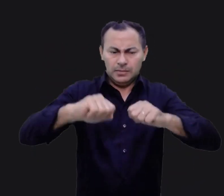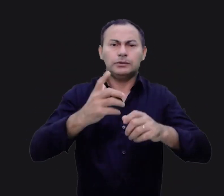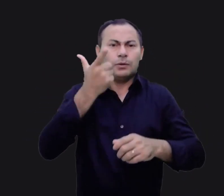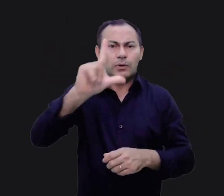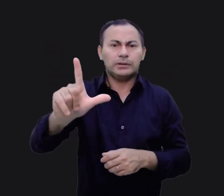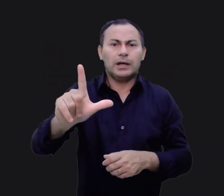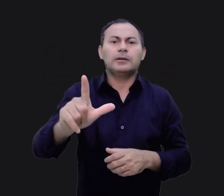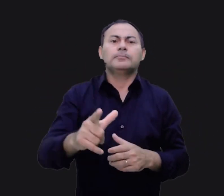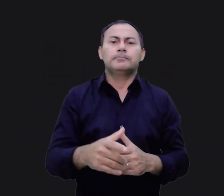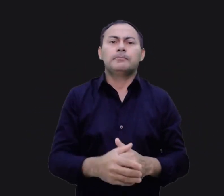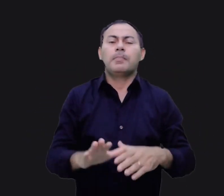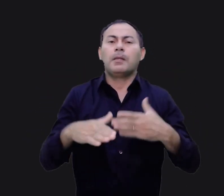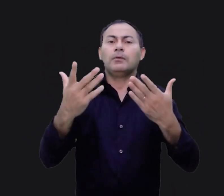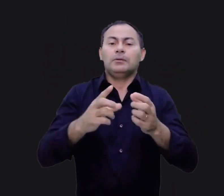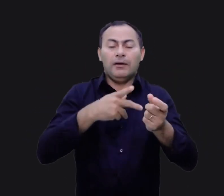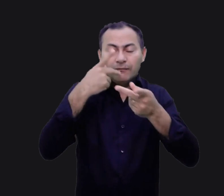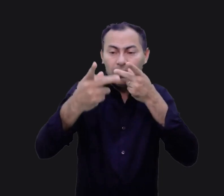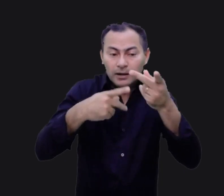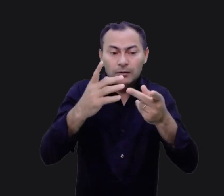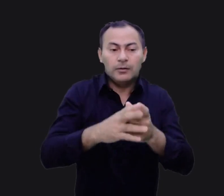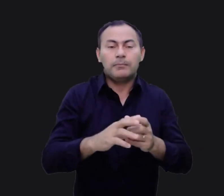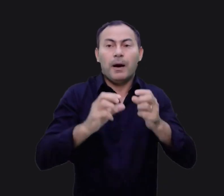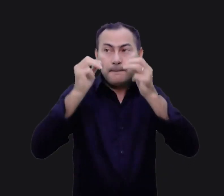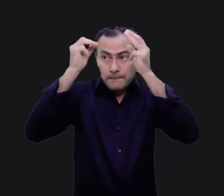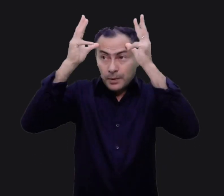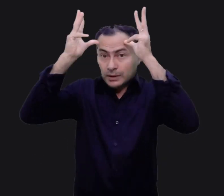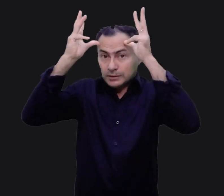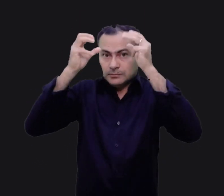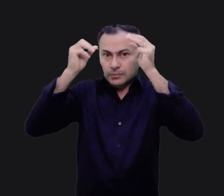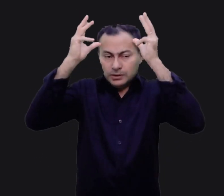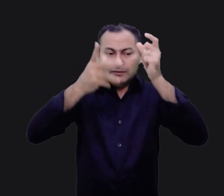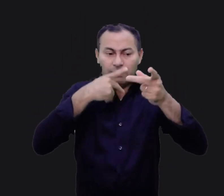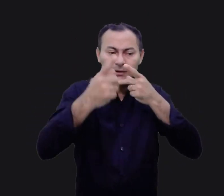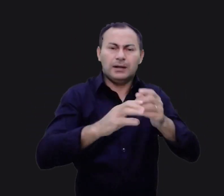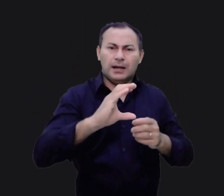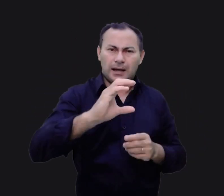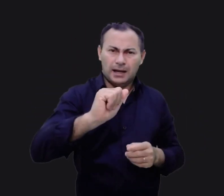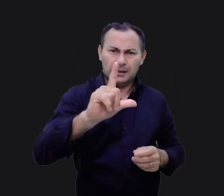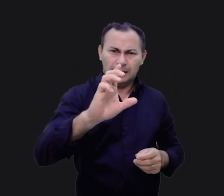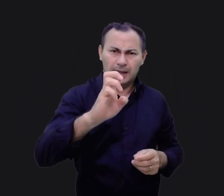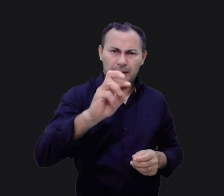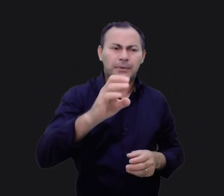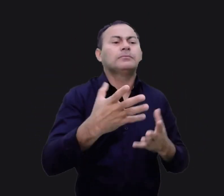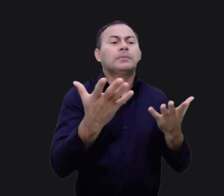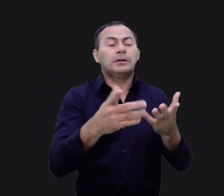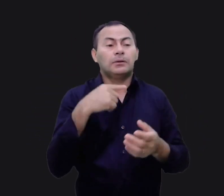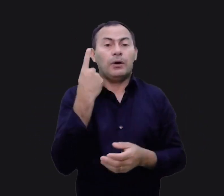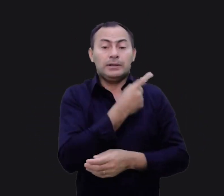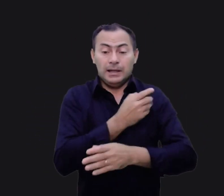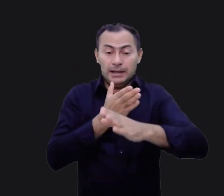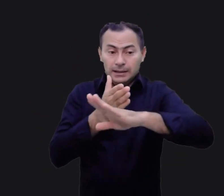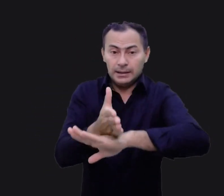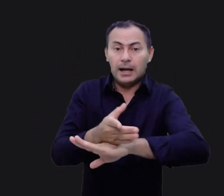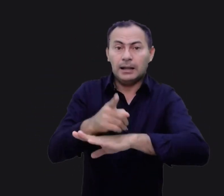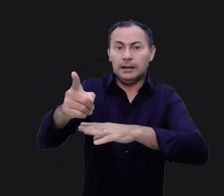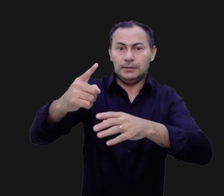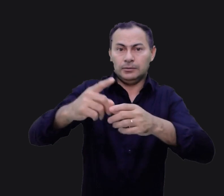capacidade de conquistá-la. Quando relatou isso para Moisés, Moisés lhe disse, Caleb, quando finalmente nós entrarmos lá,